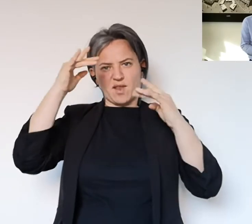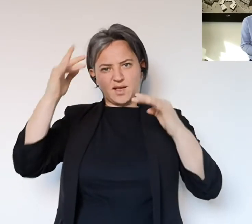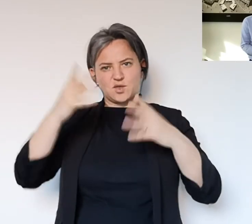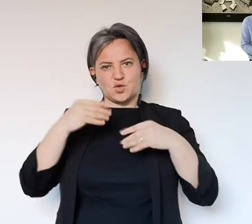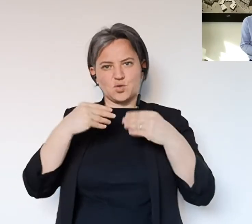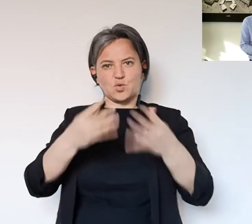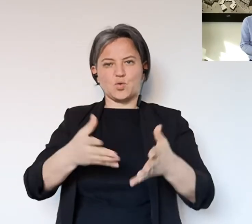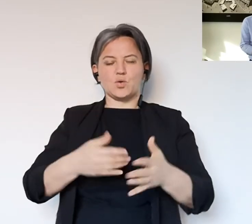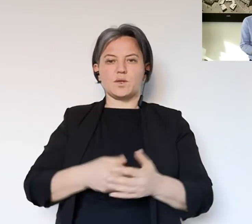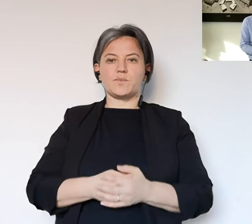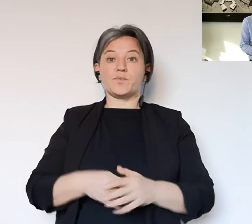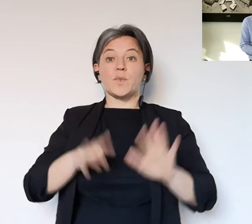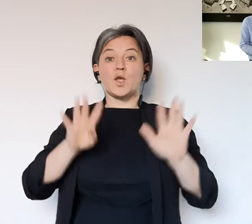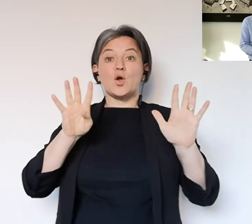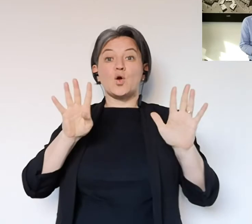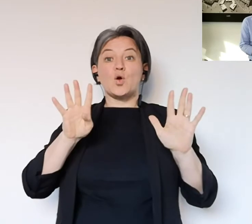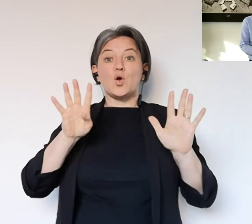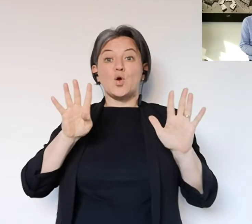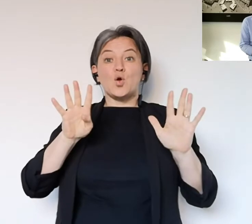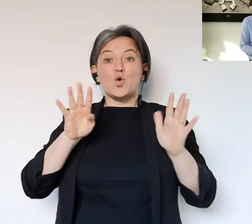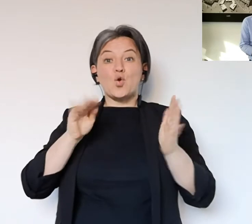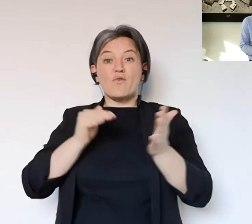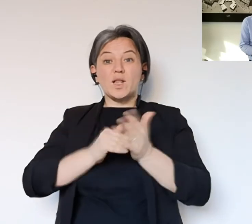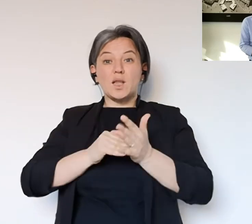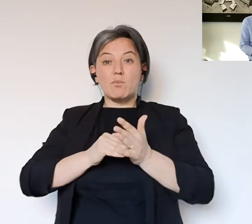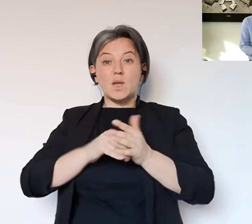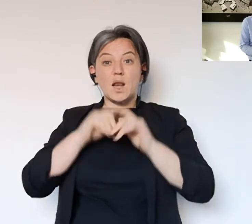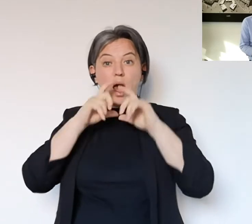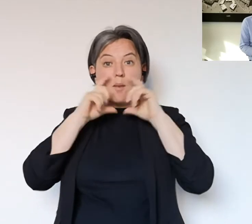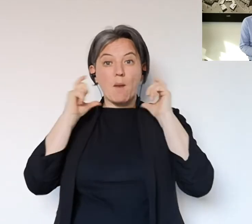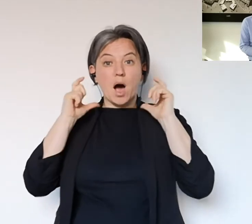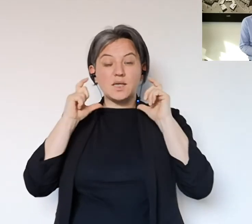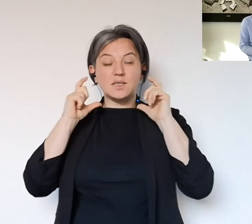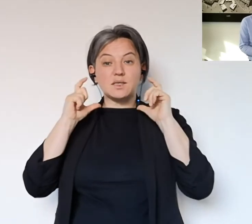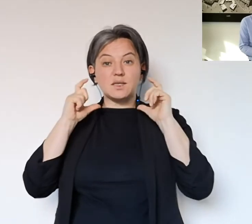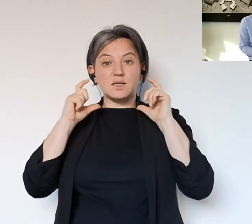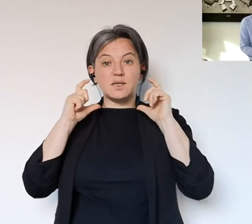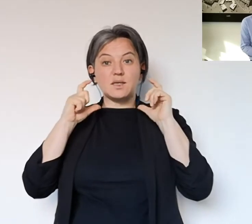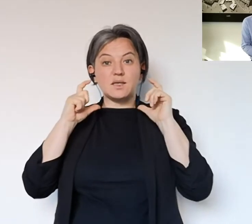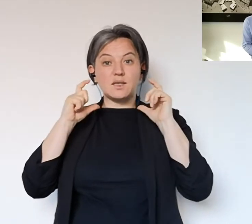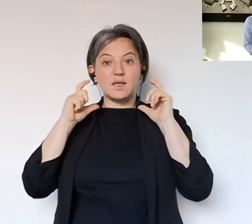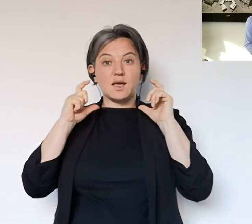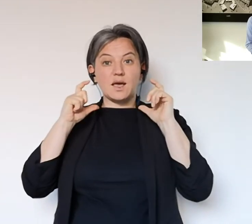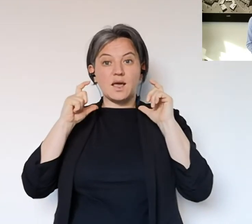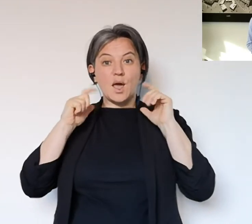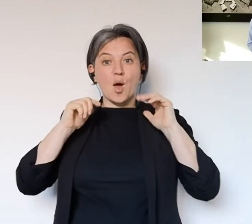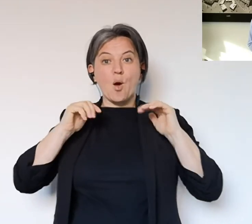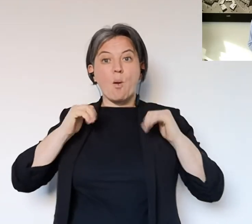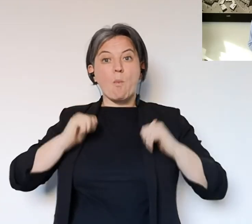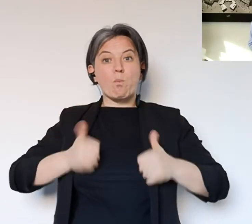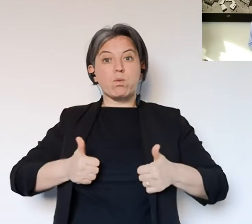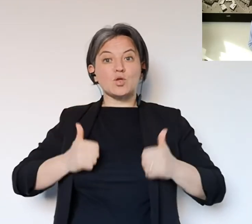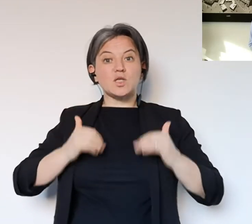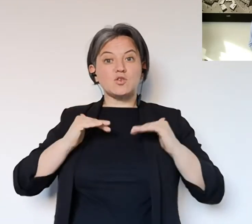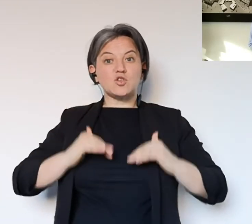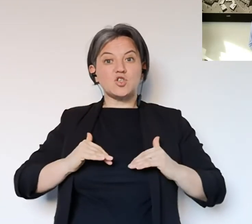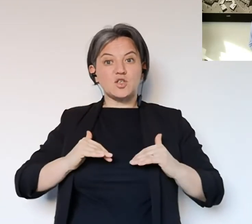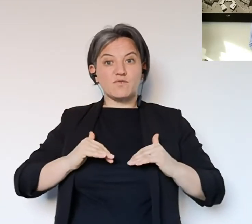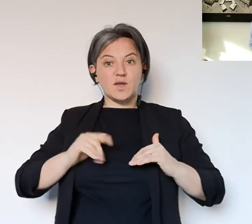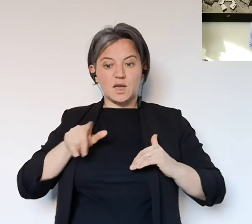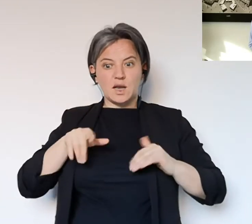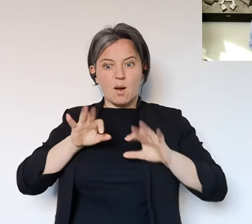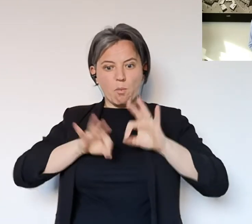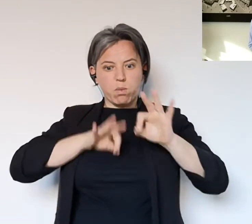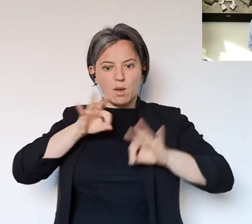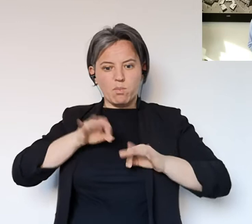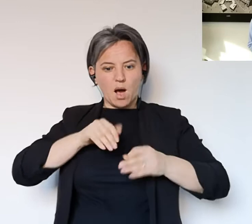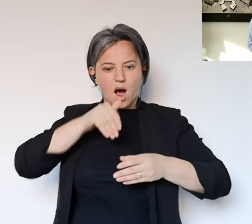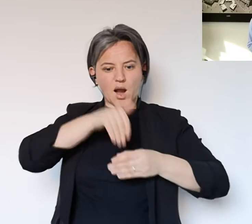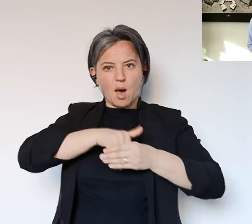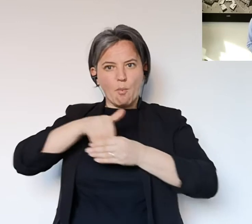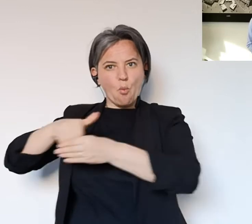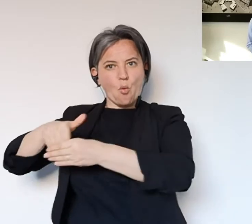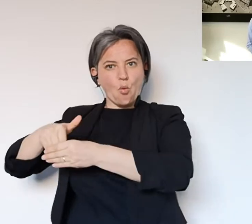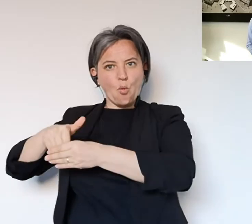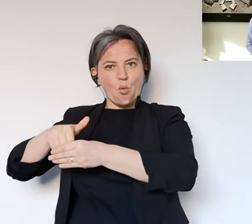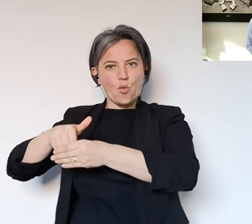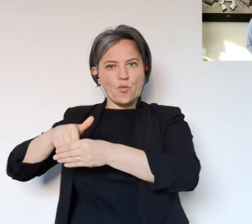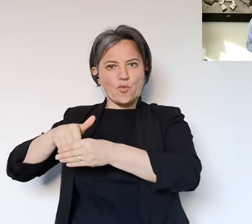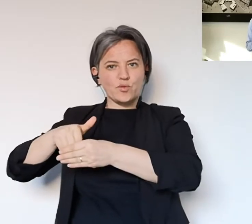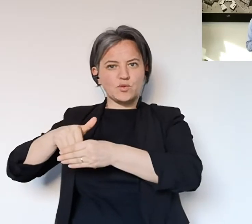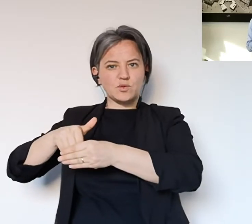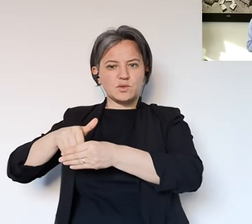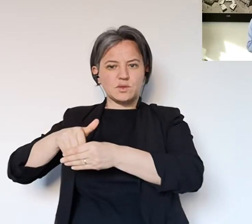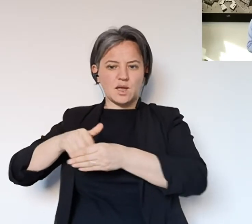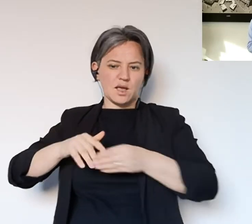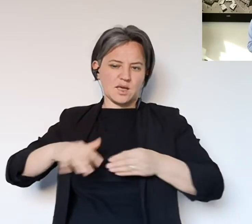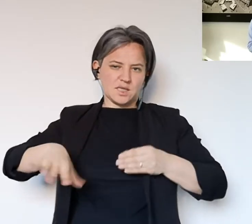velocissime riflessioni. Sono 90 mila le mascherine che la